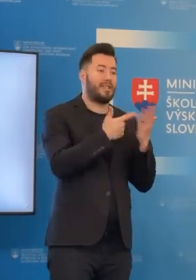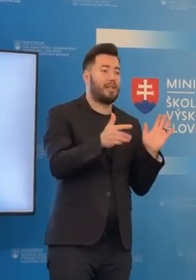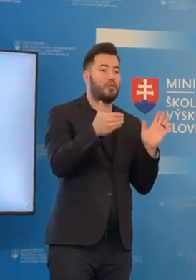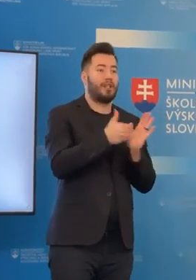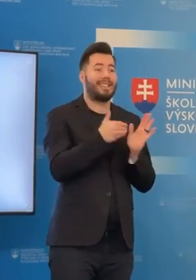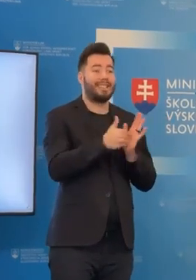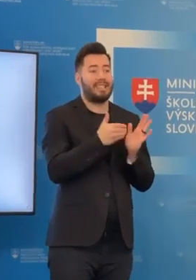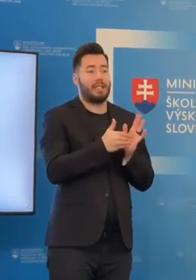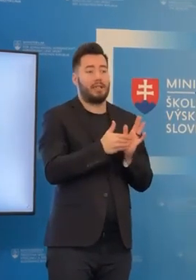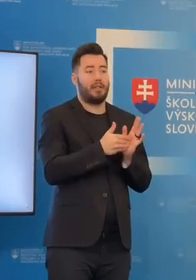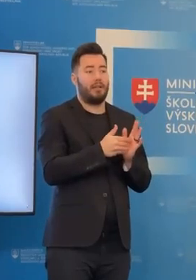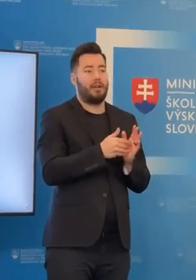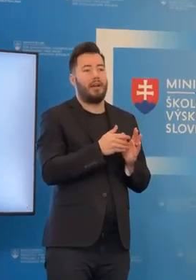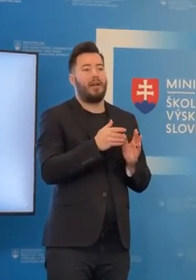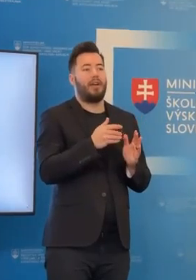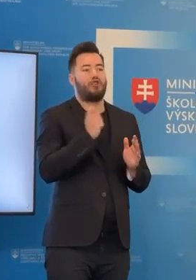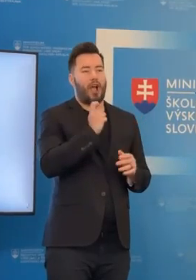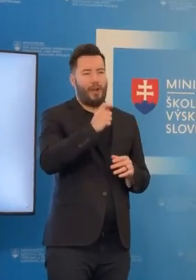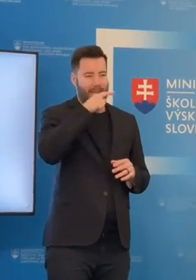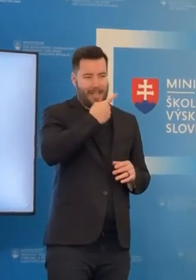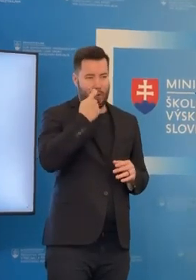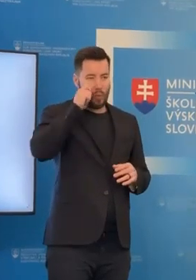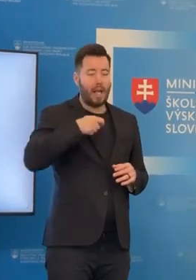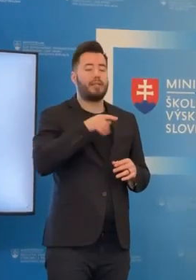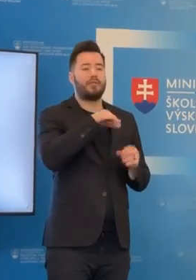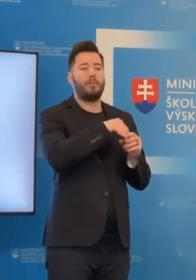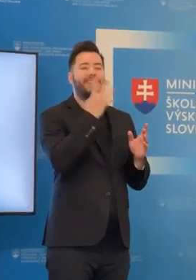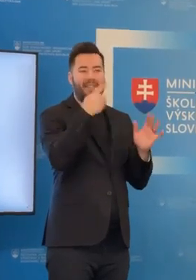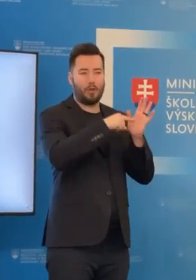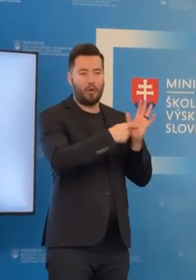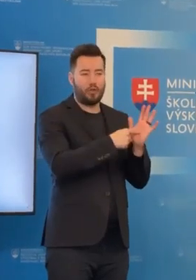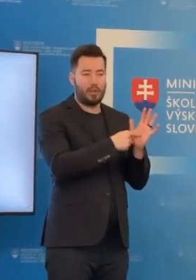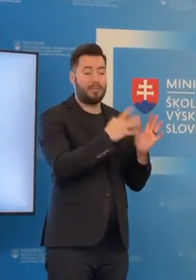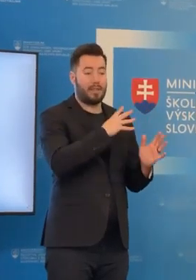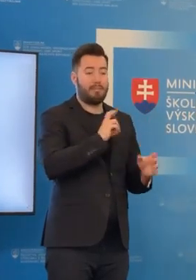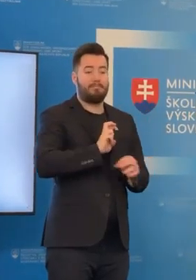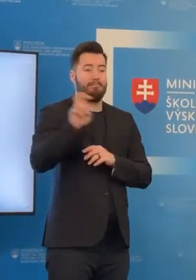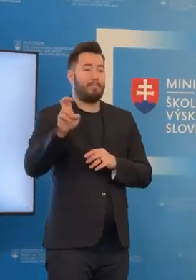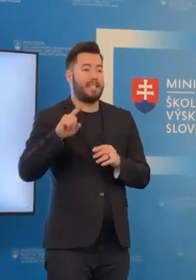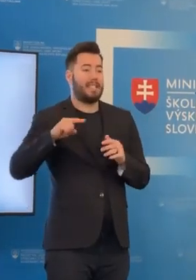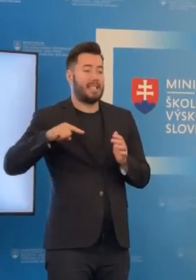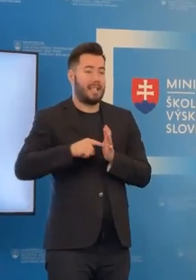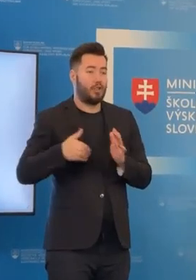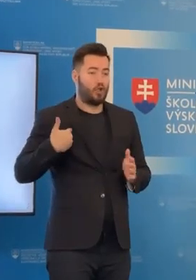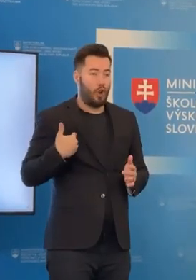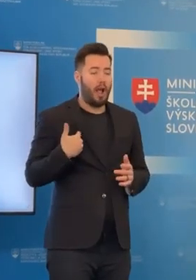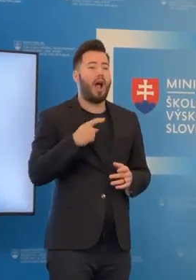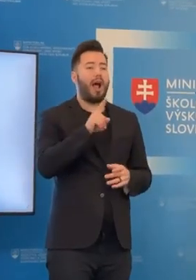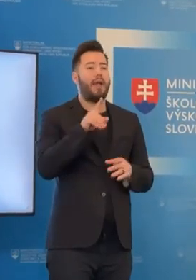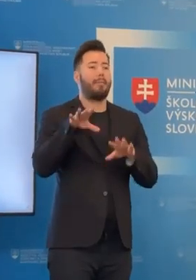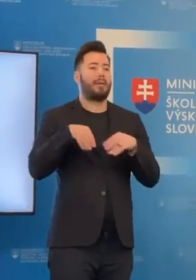deviatakov, ktorí by prišli na stredné školy, nemohli by robiť príjmacej pohovory kvôli